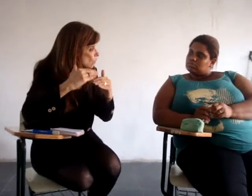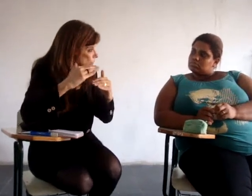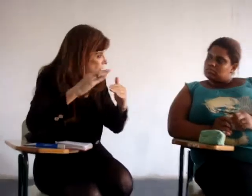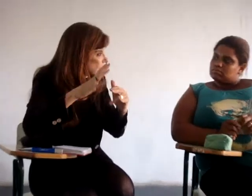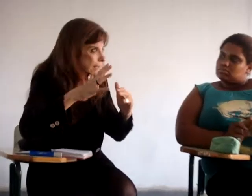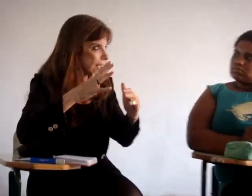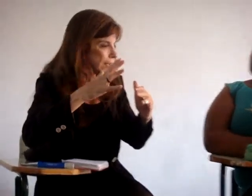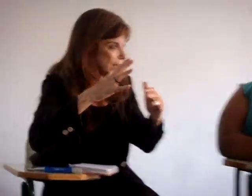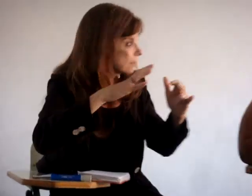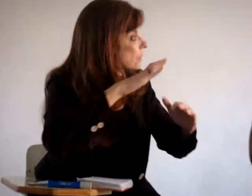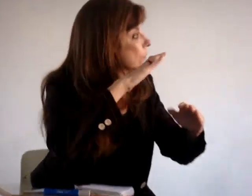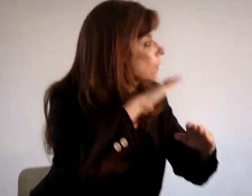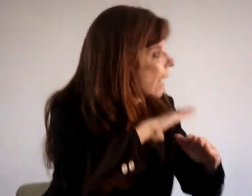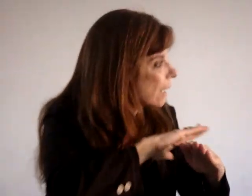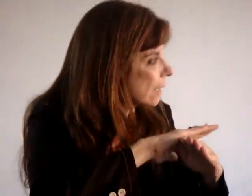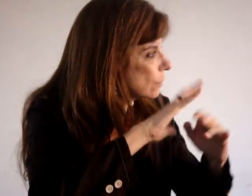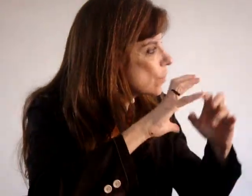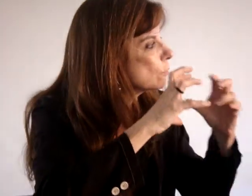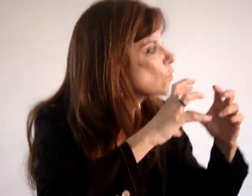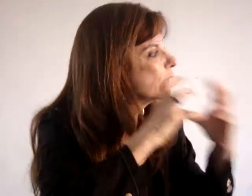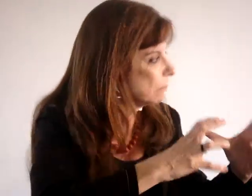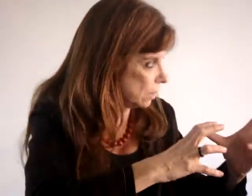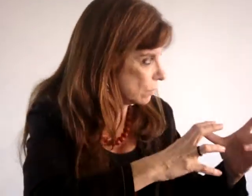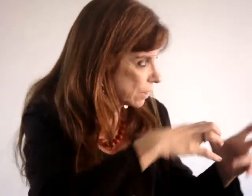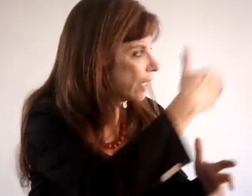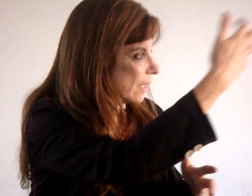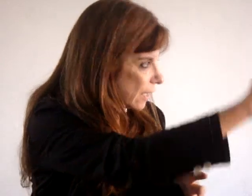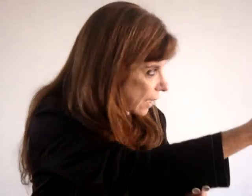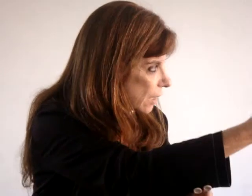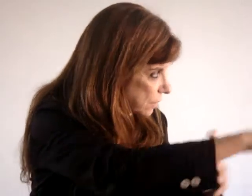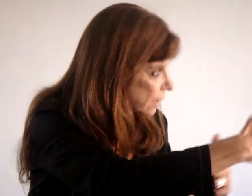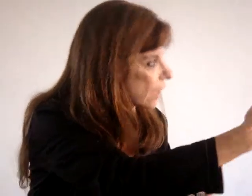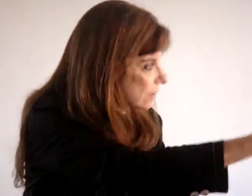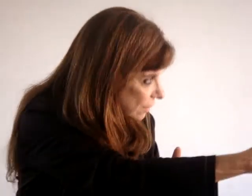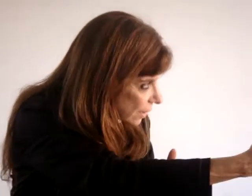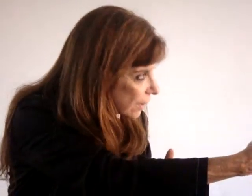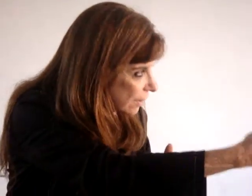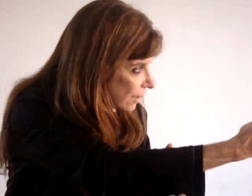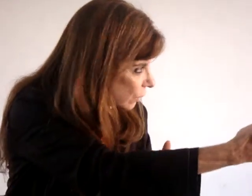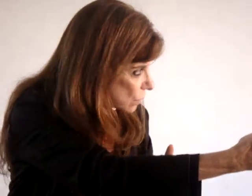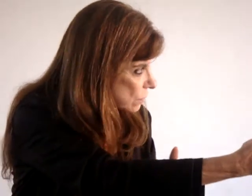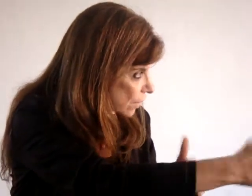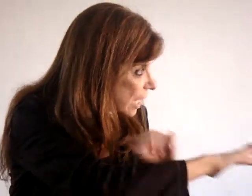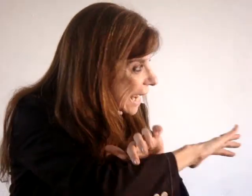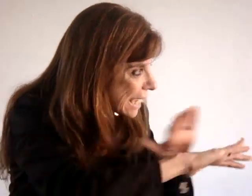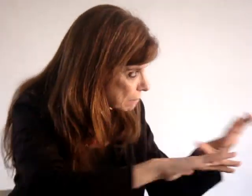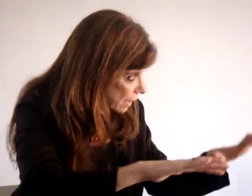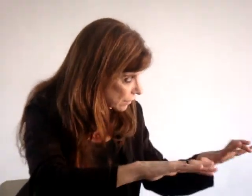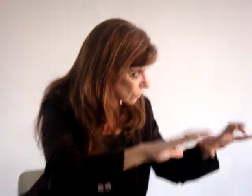80... Nós tínhamos um inimigo, que era a Guerra Fria, que era a União de 80. Que acaba isso.